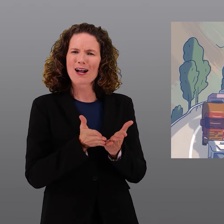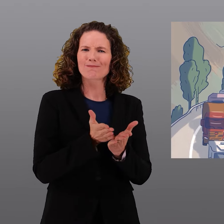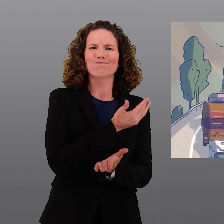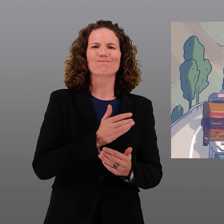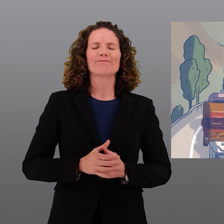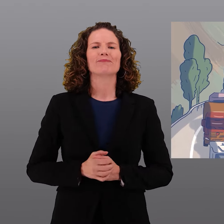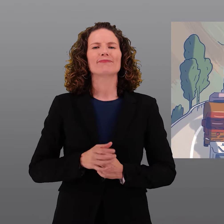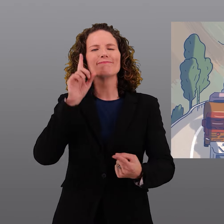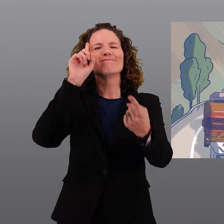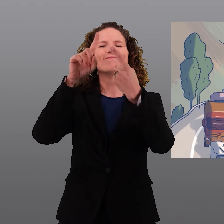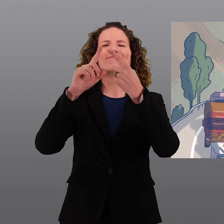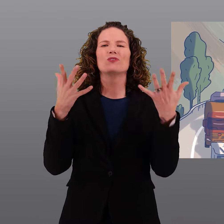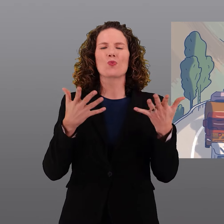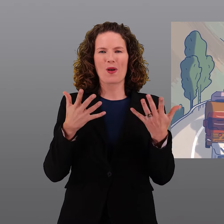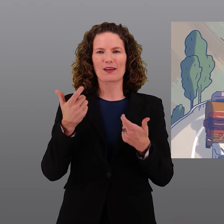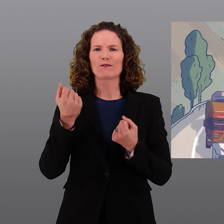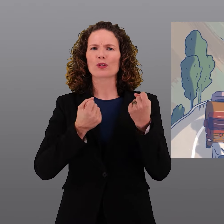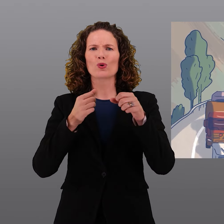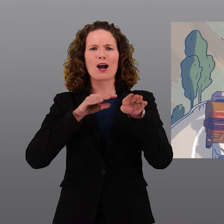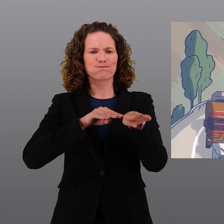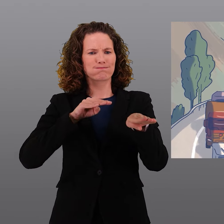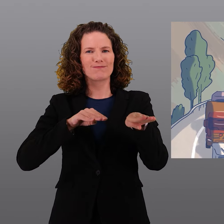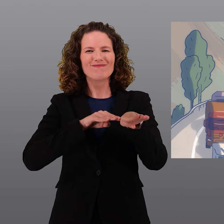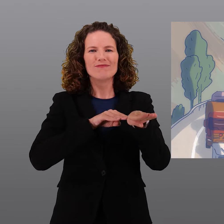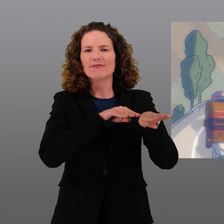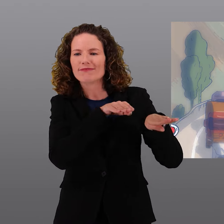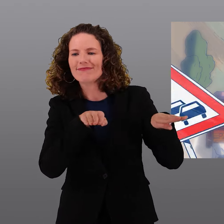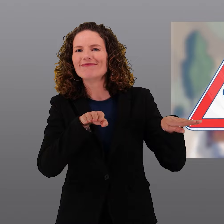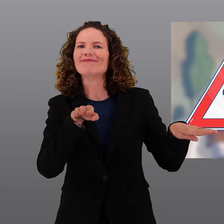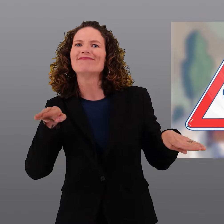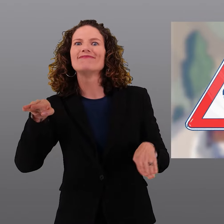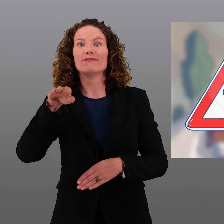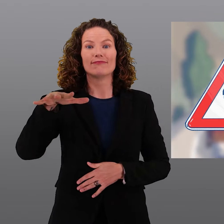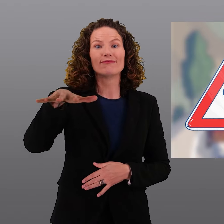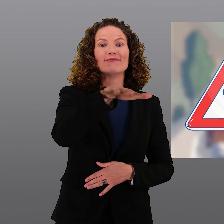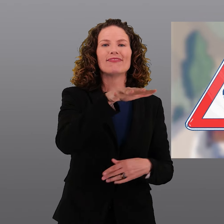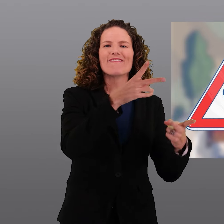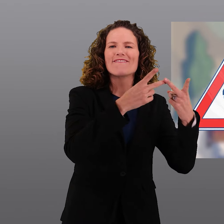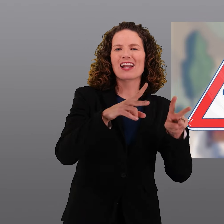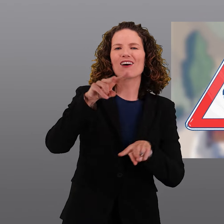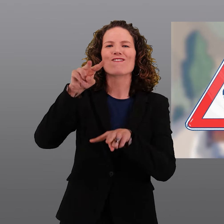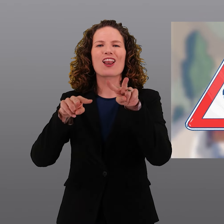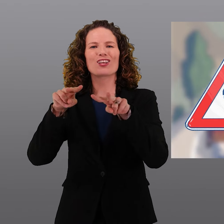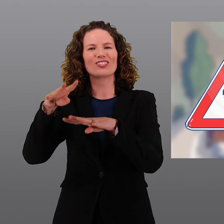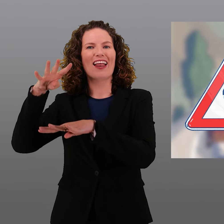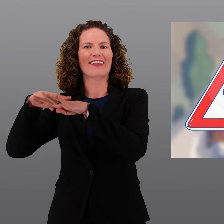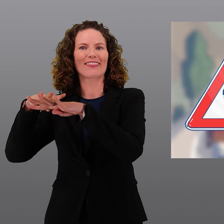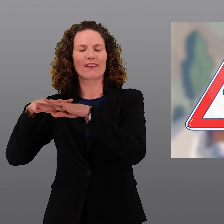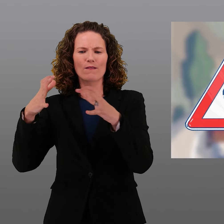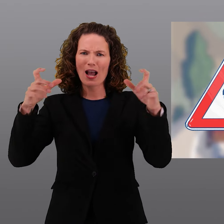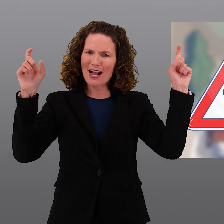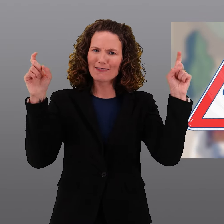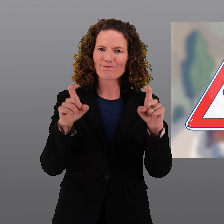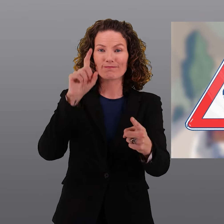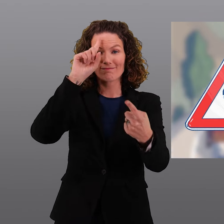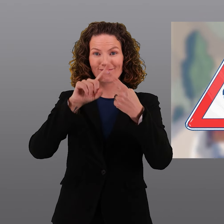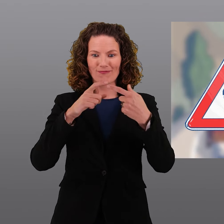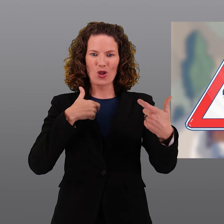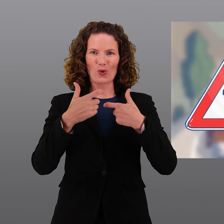suisse. L'objectif est de réduire les embouteillages et le trafic d'évitements dans les villes, les villages et les quartiers d'habitation pour faire